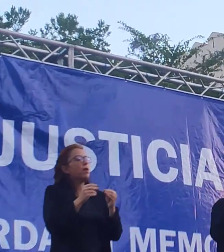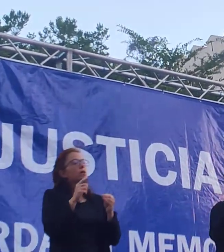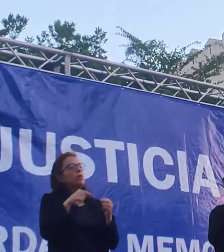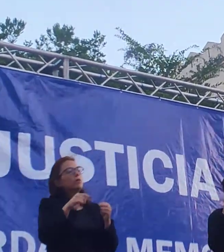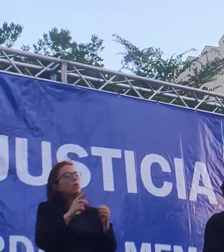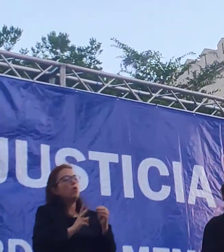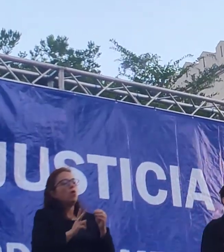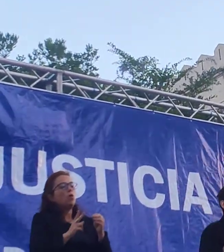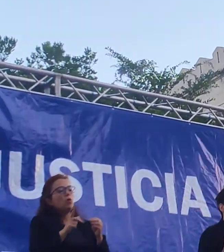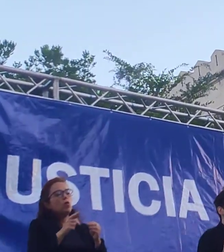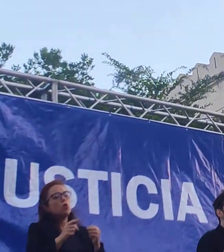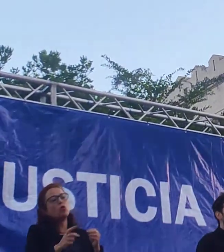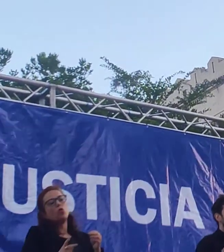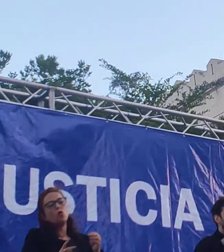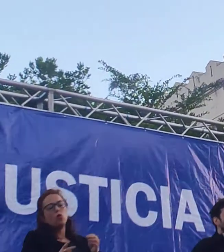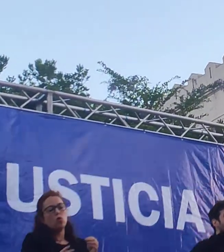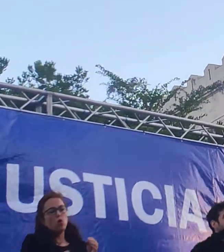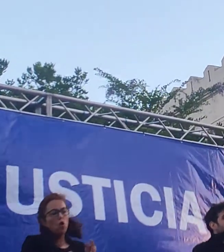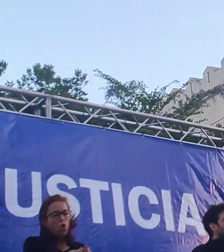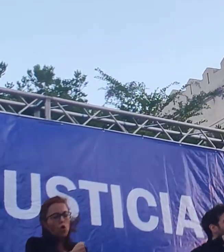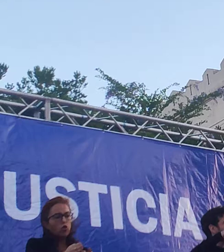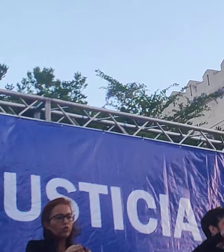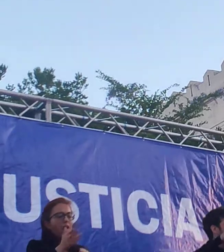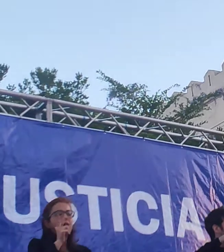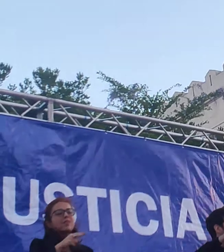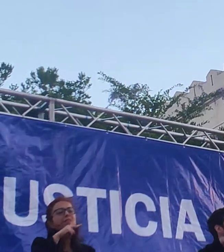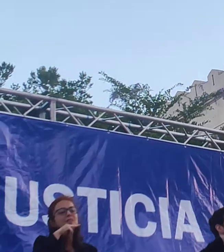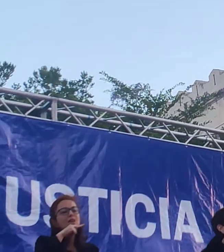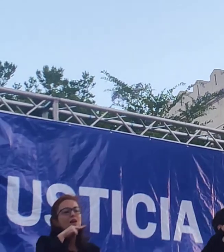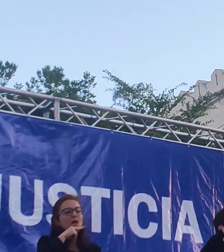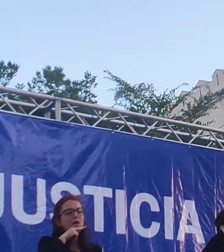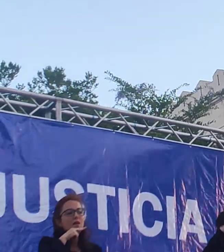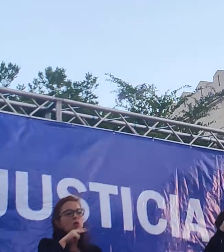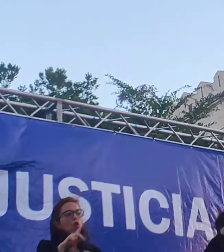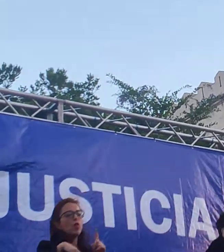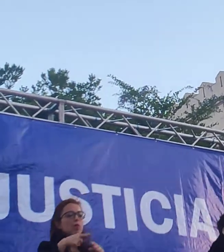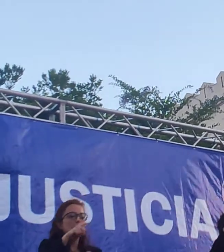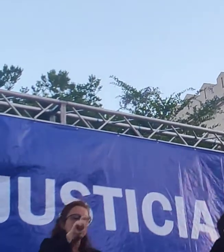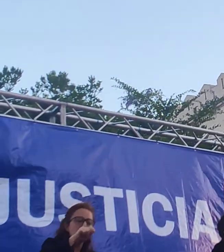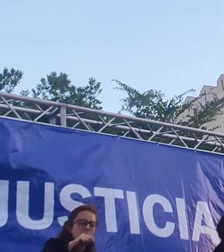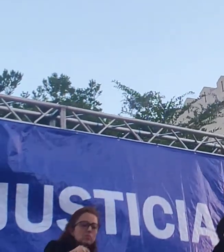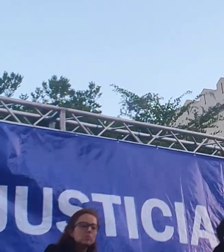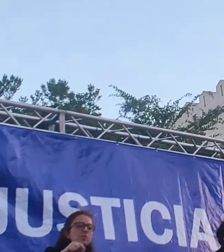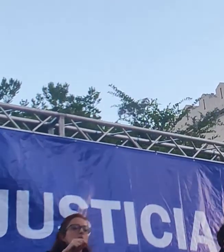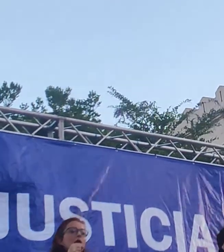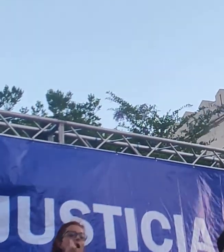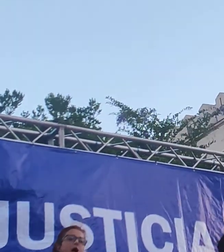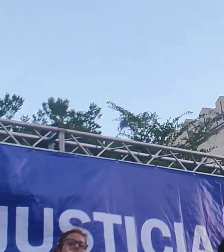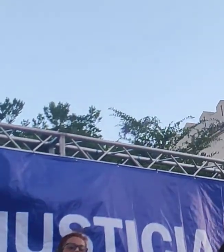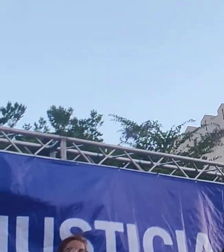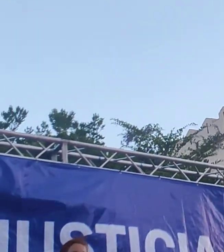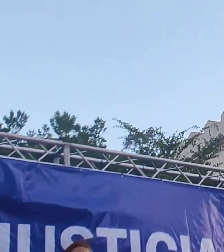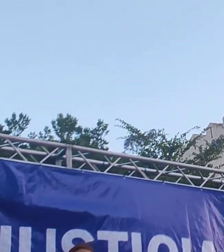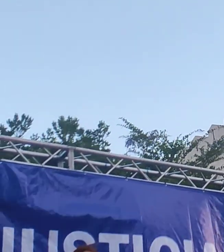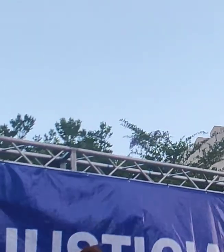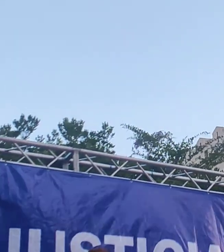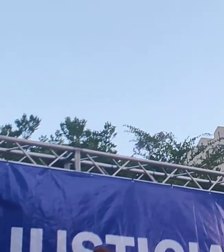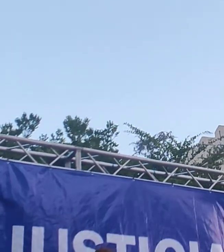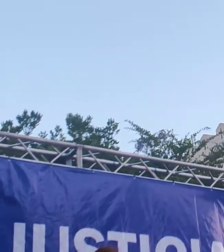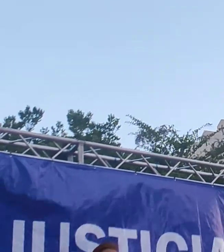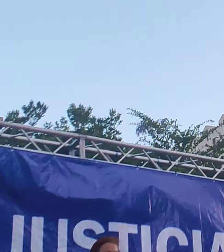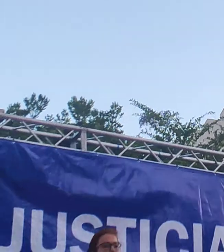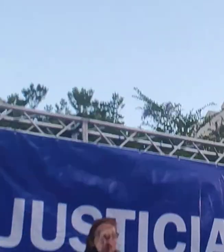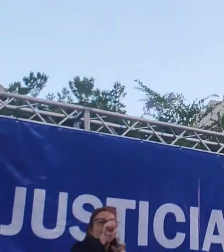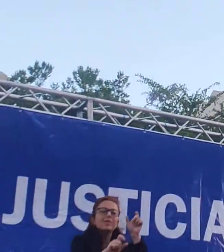a cortar el hierro en un láser que va grabando cada uno de los nombres de